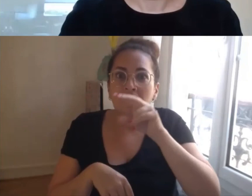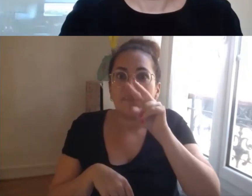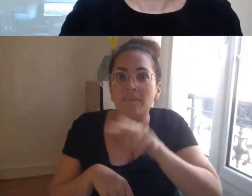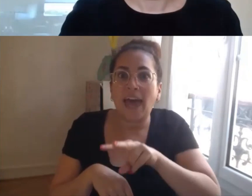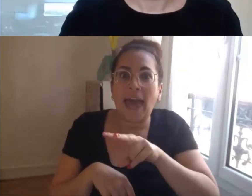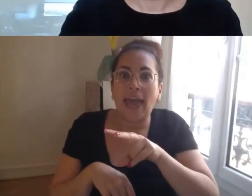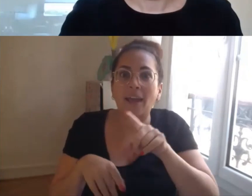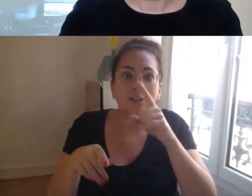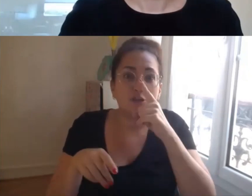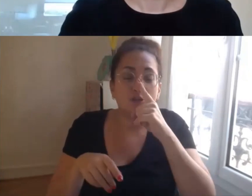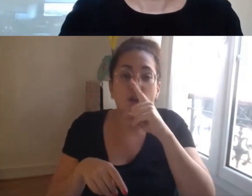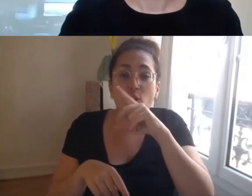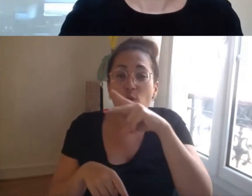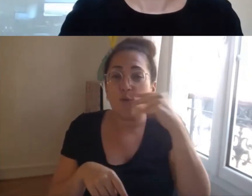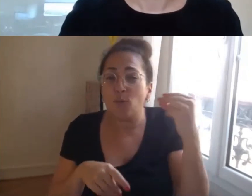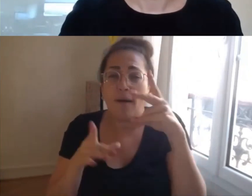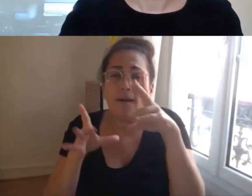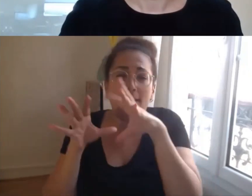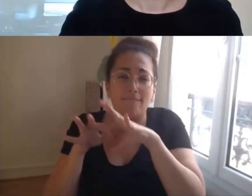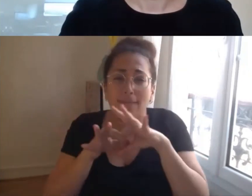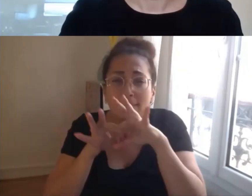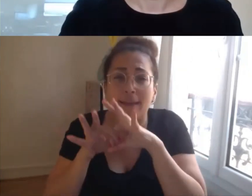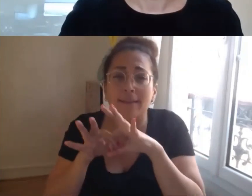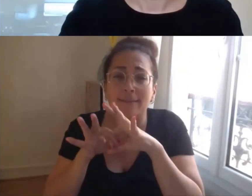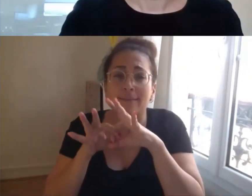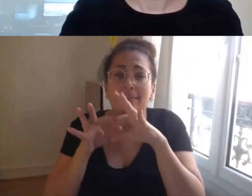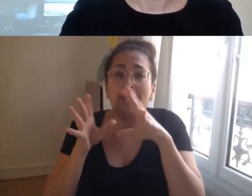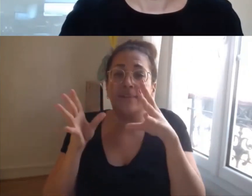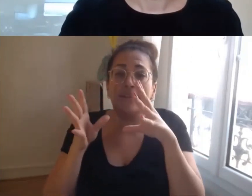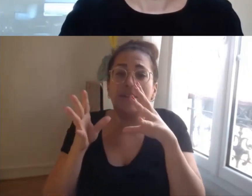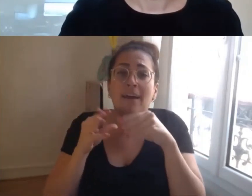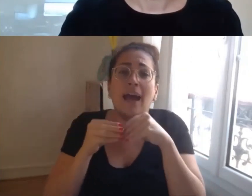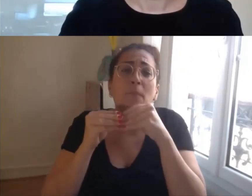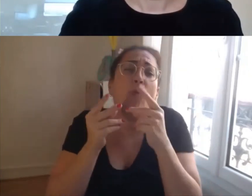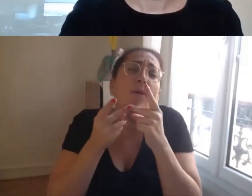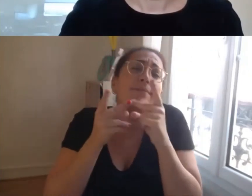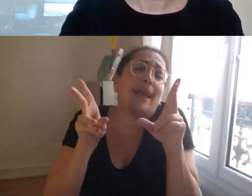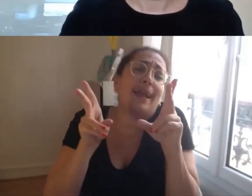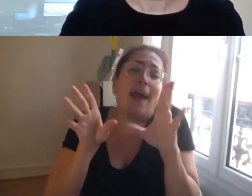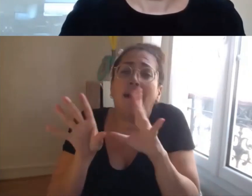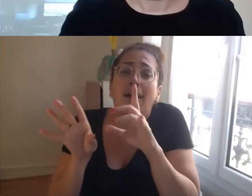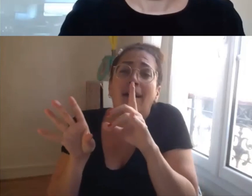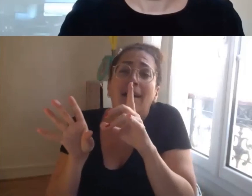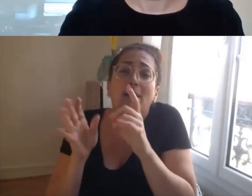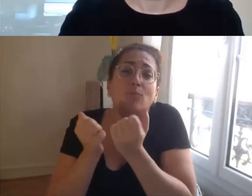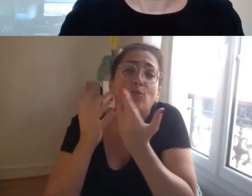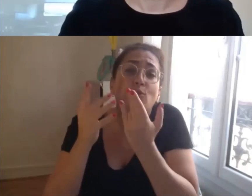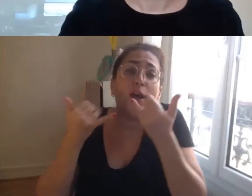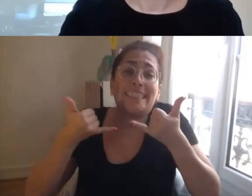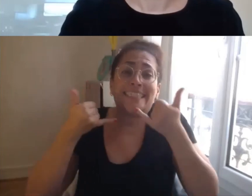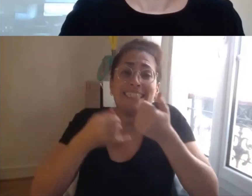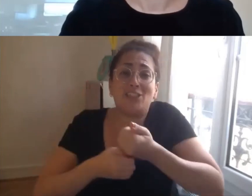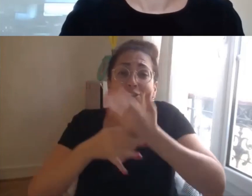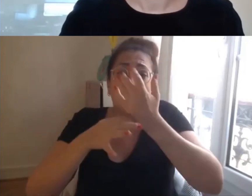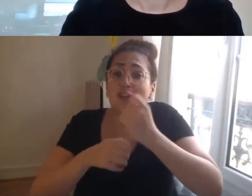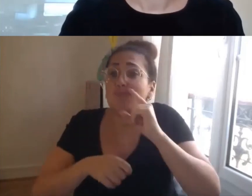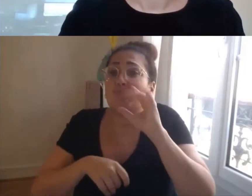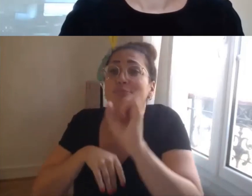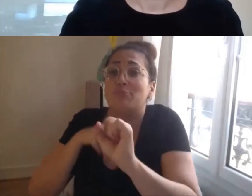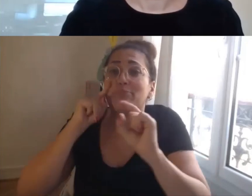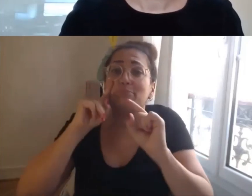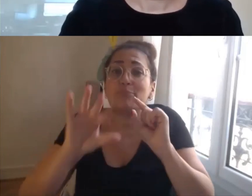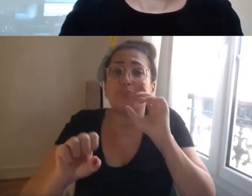'amour et d'humanité de fraternité dans le chat et dans les questions je pense que présidente vous partagez également